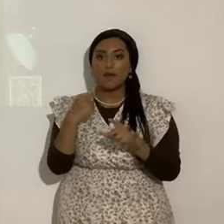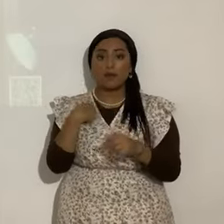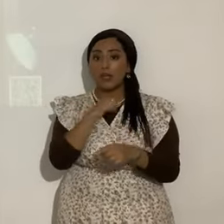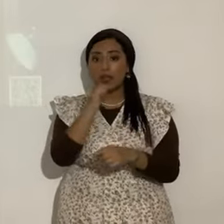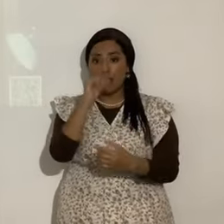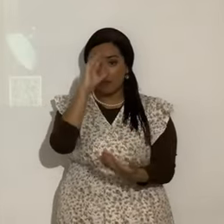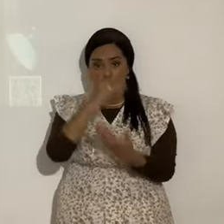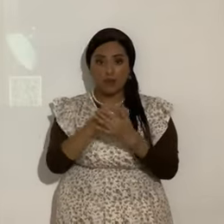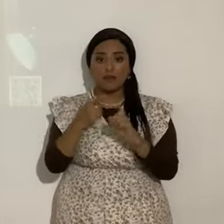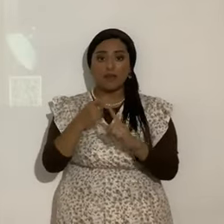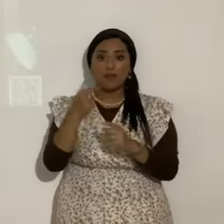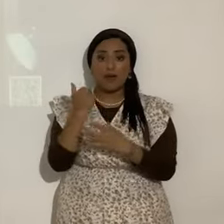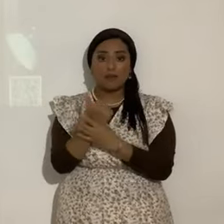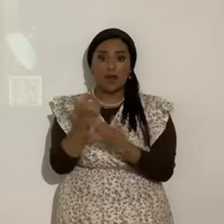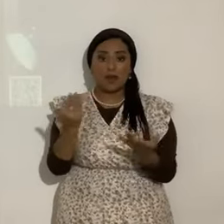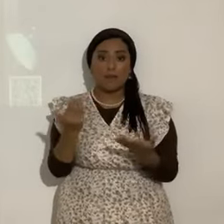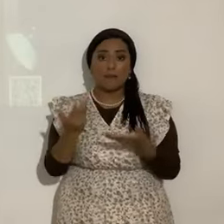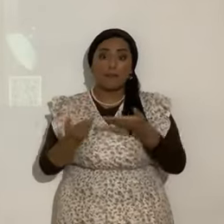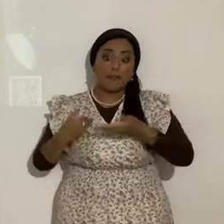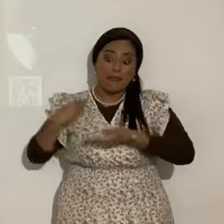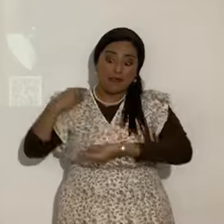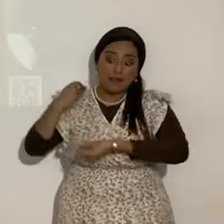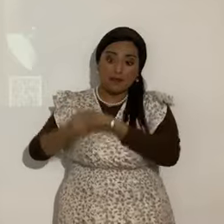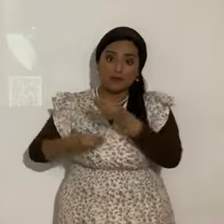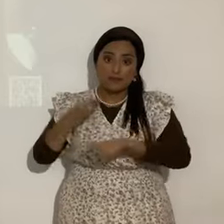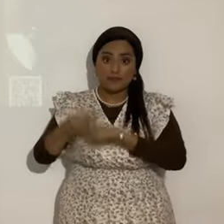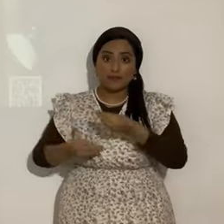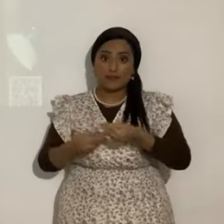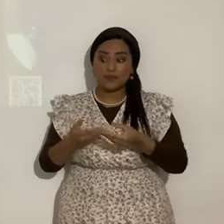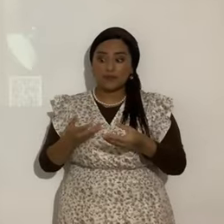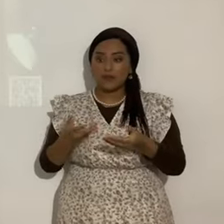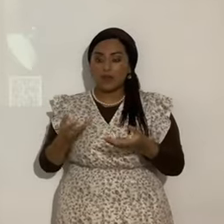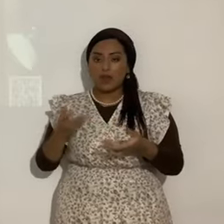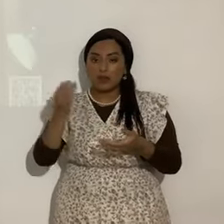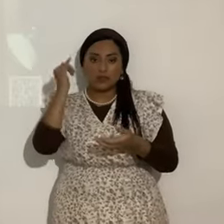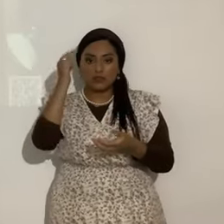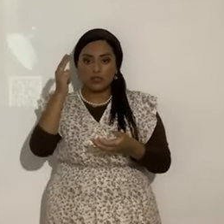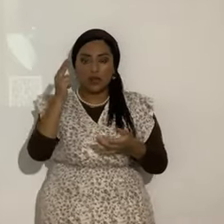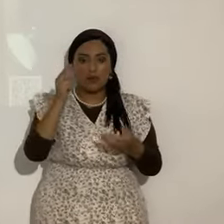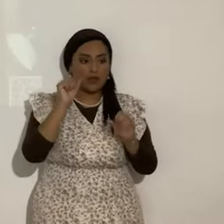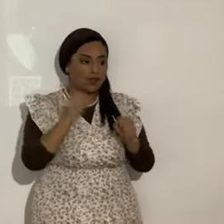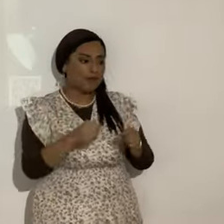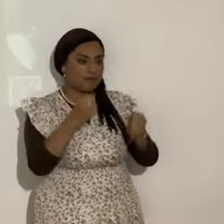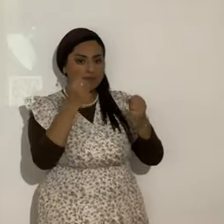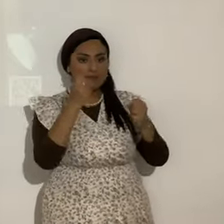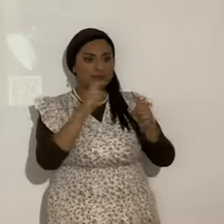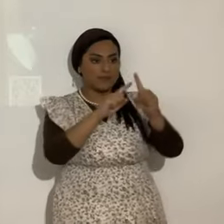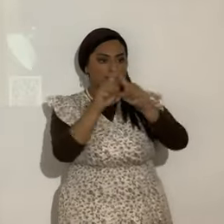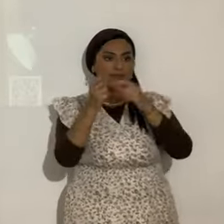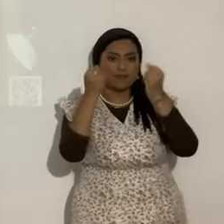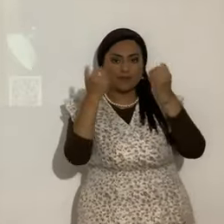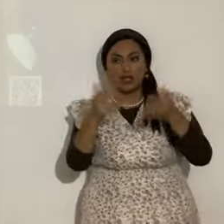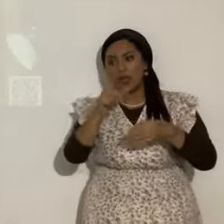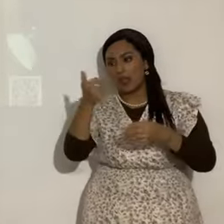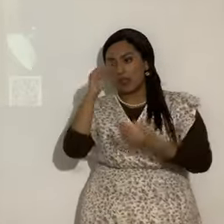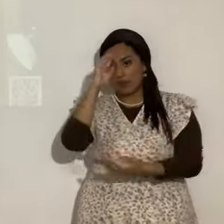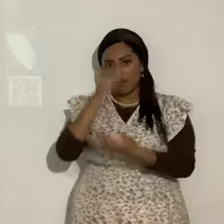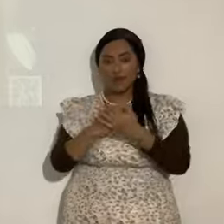Descendientes físicos, pues, él puede hacer nacer hijos de Abraham de las piedras. Lo dijo